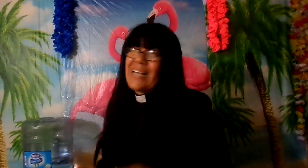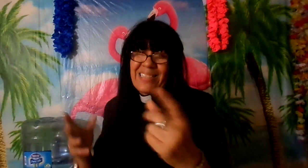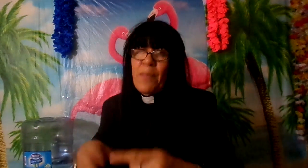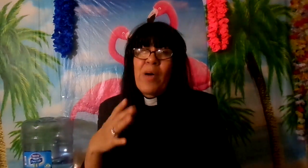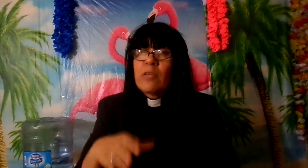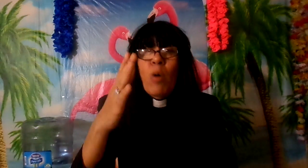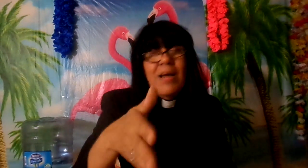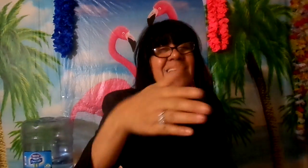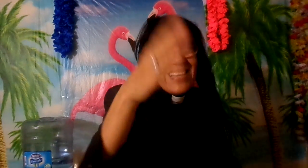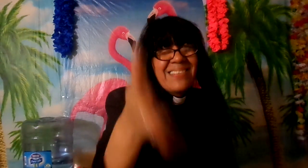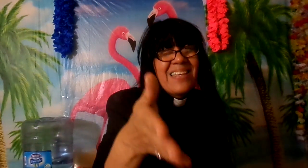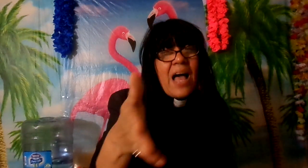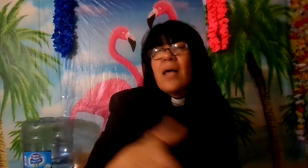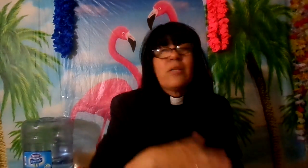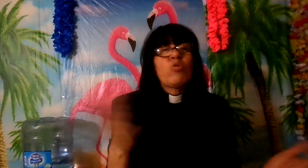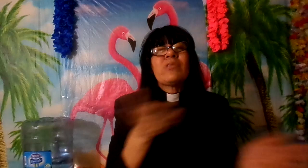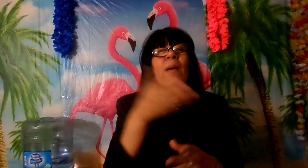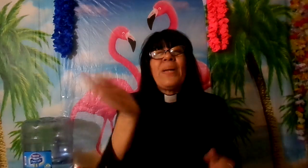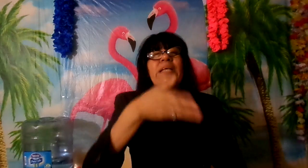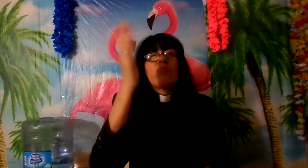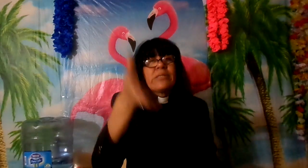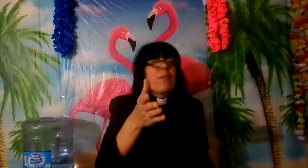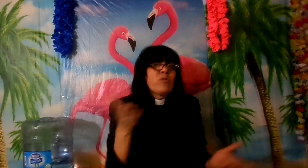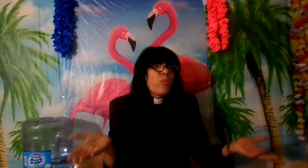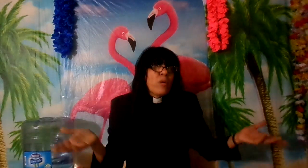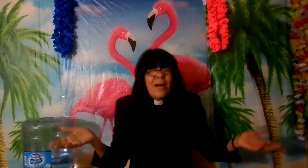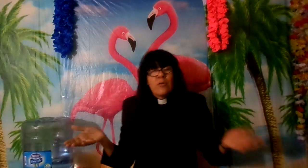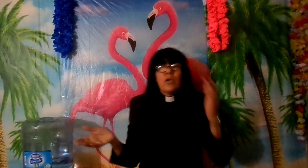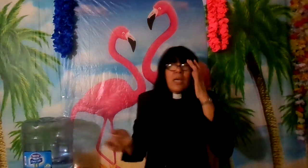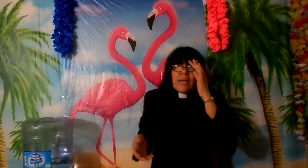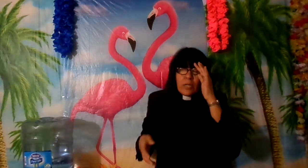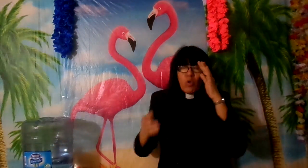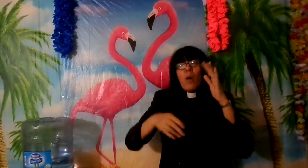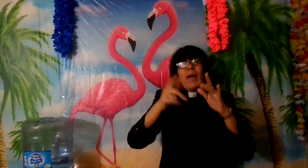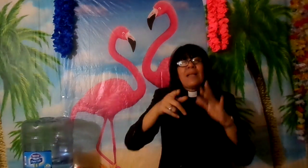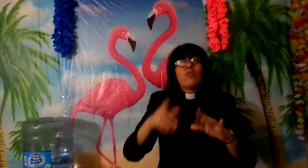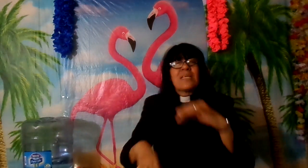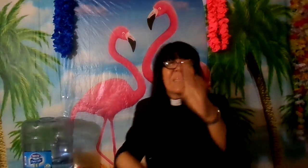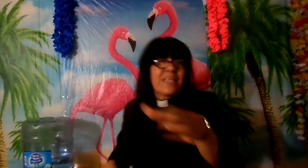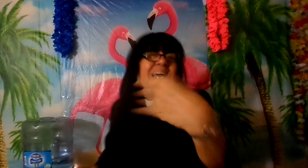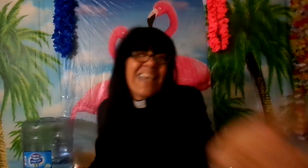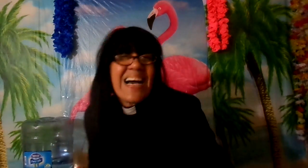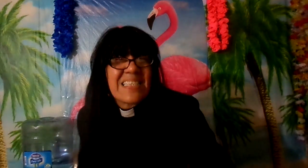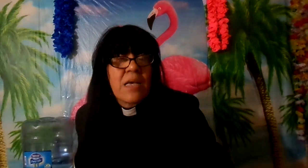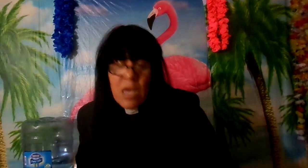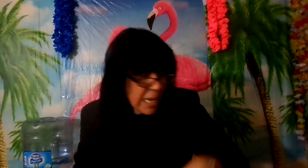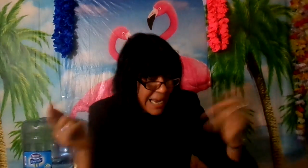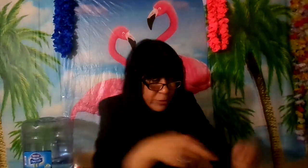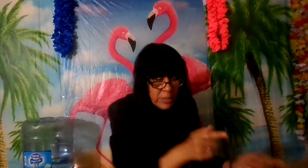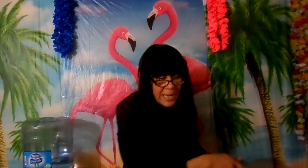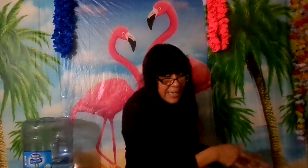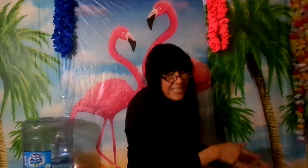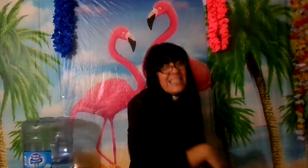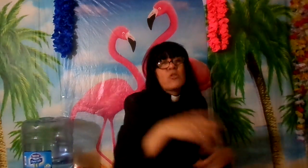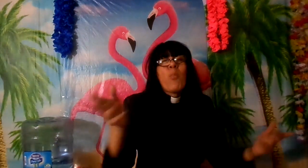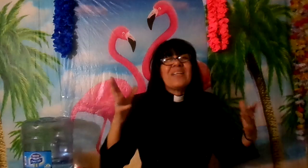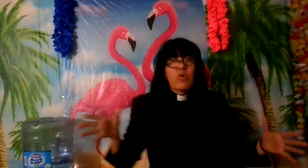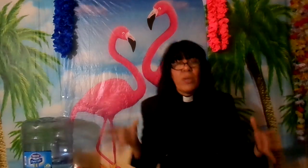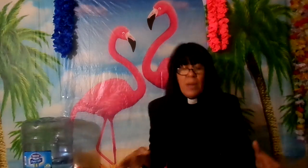después que tú has hablado de santidad tú estás perdiendo el tiempo yo veo hermano que tú lo ves hablando de santidad ¿qué hacen? dentro de la iglesia sino pantomima